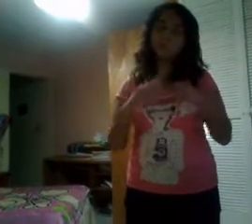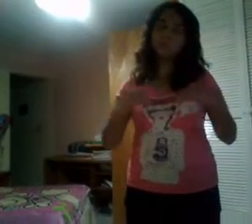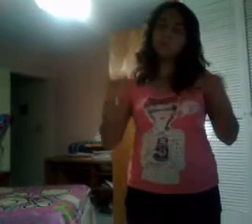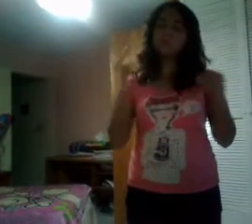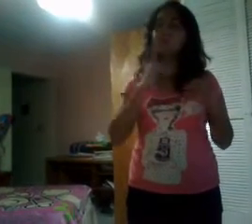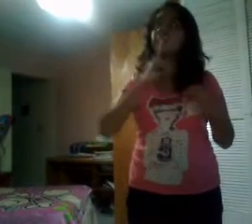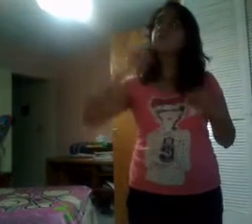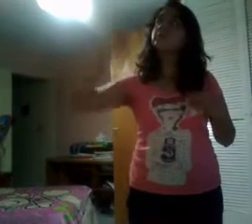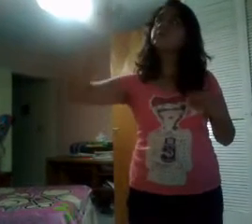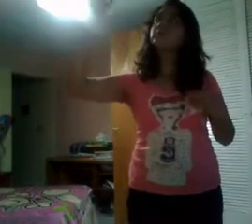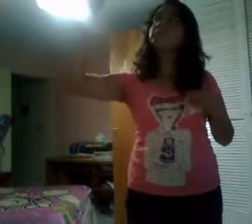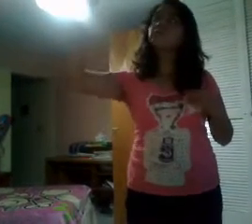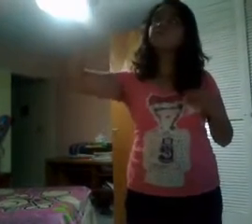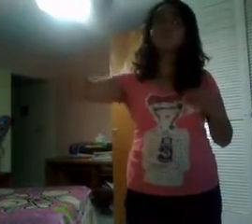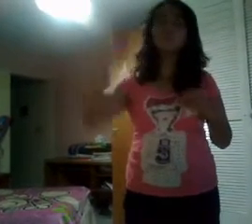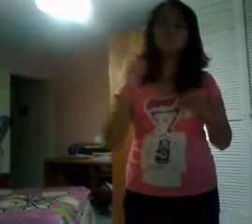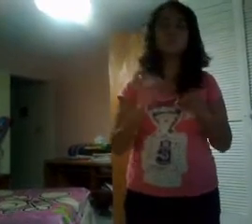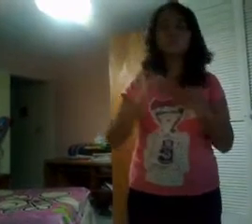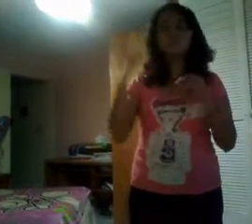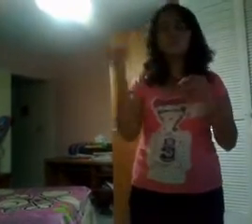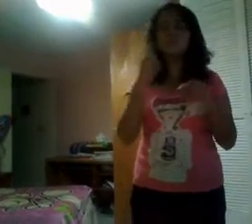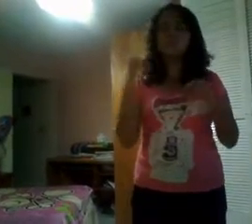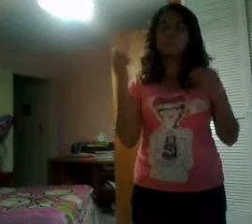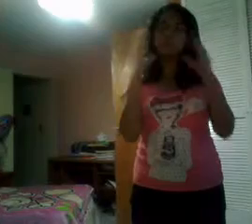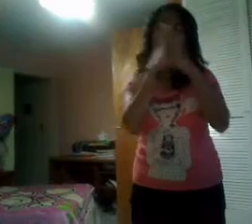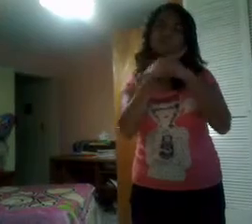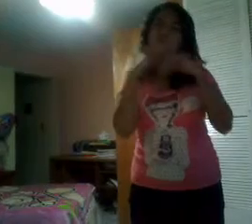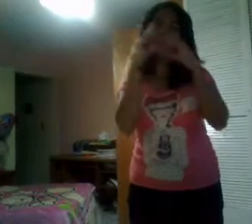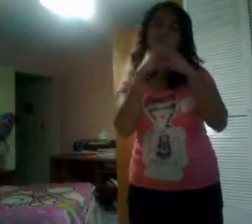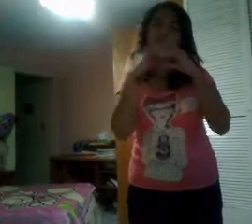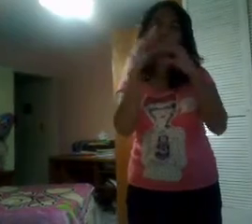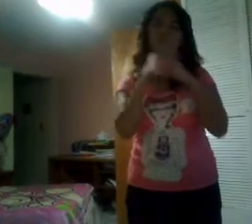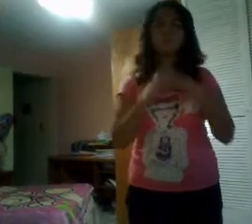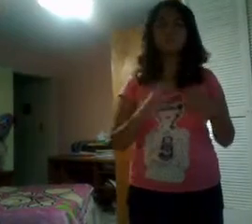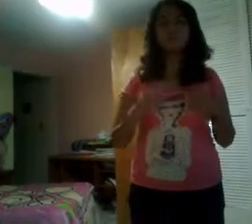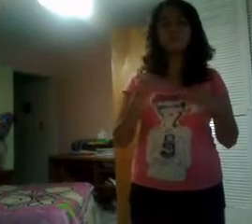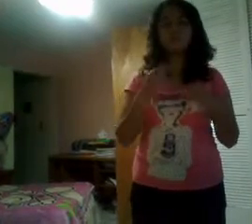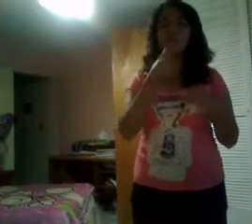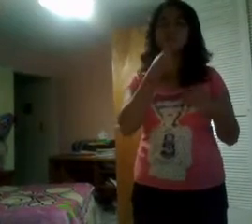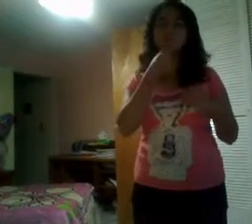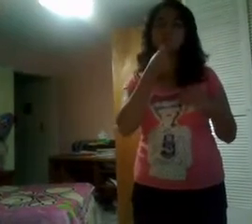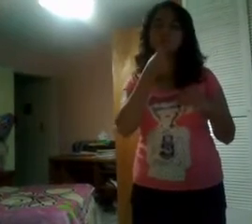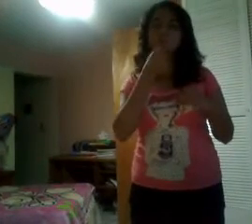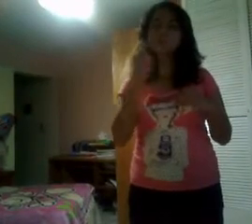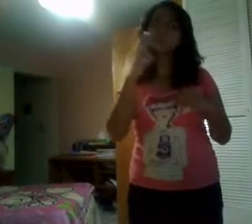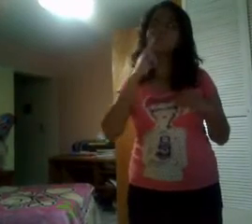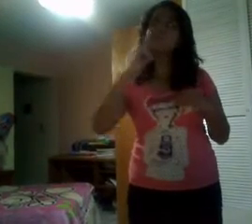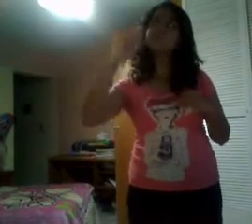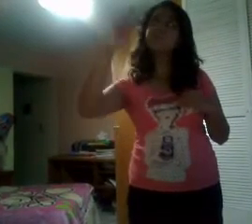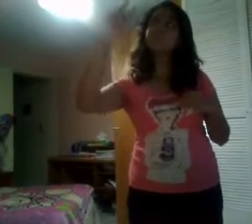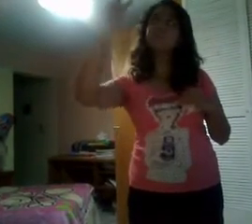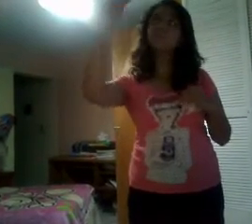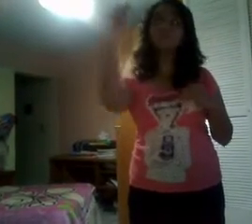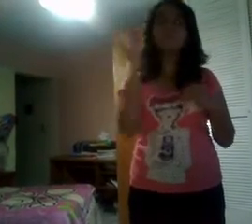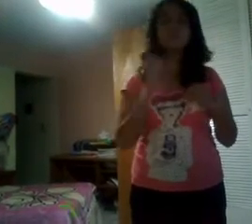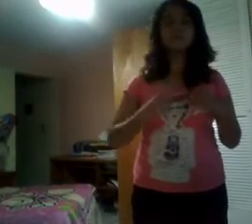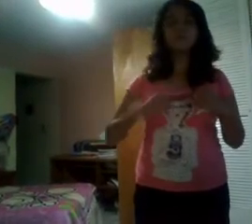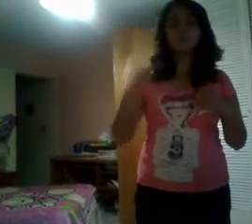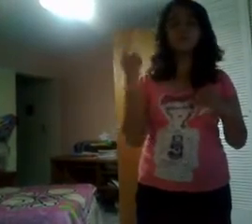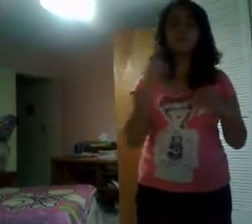Que canten los niños que hagan el amor, que hagan al